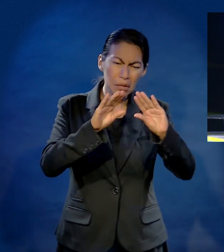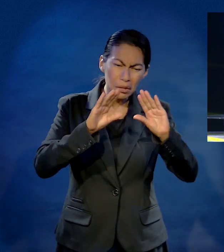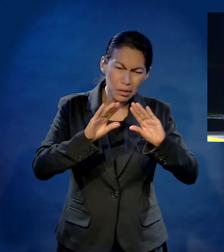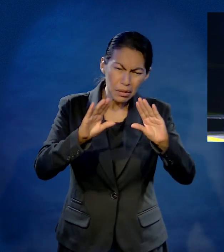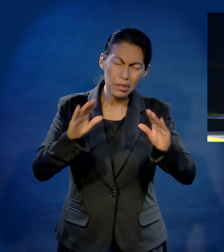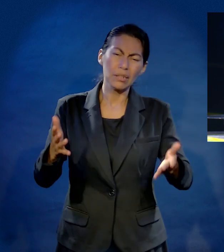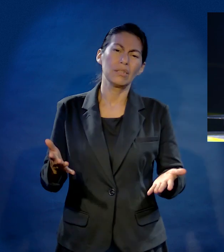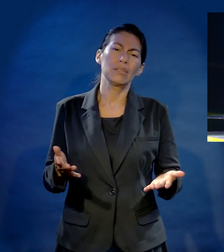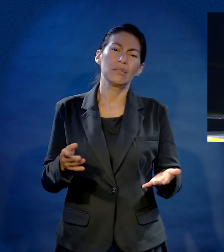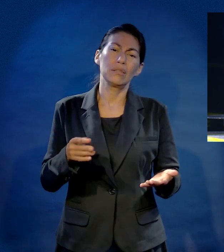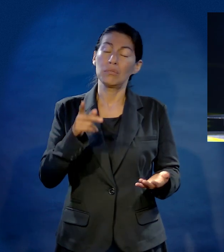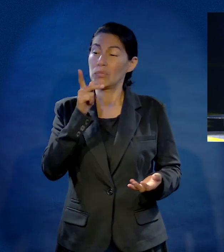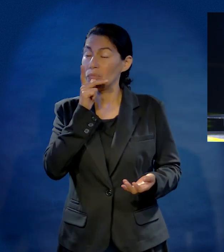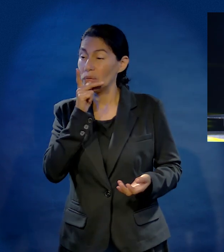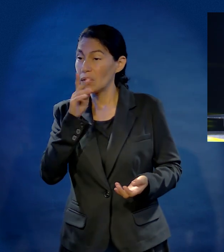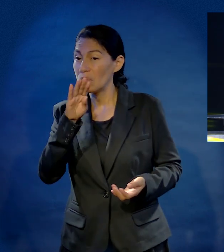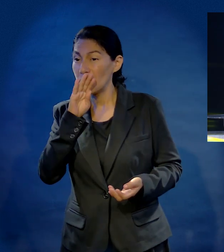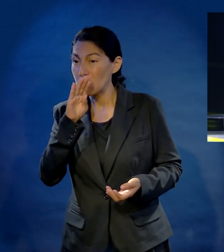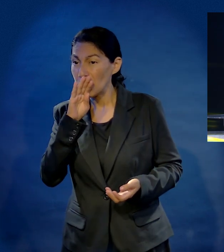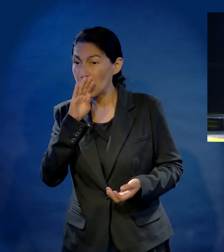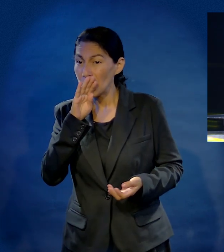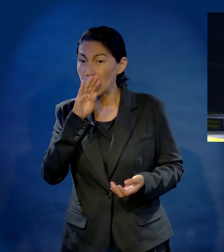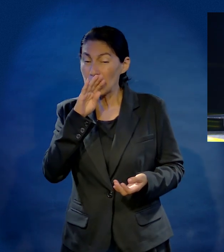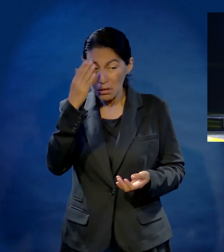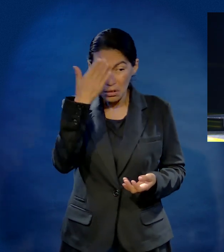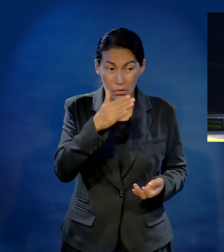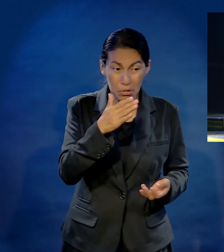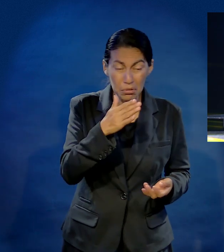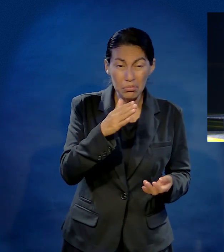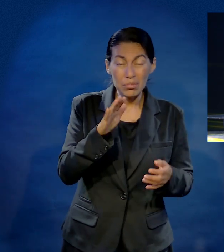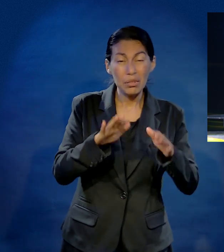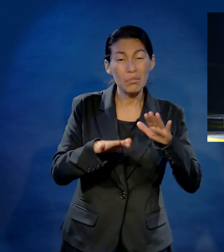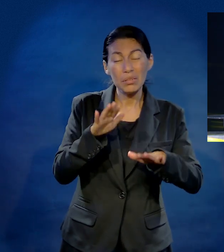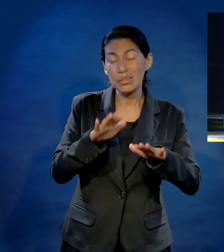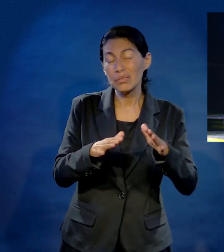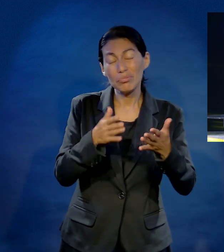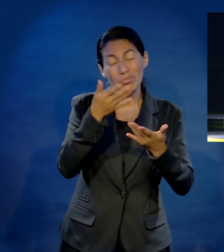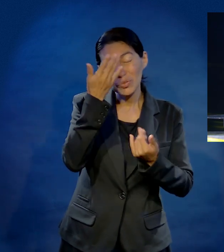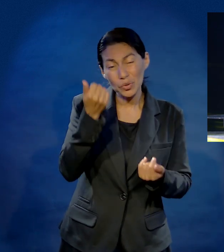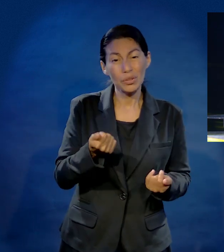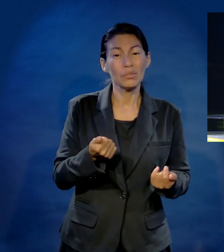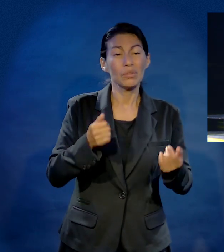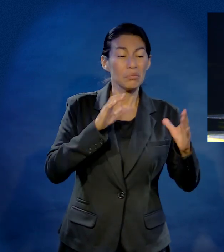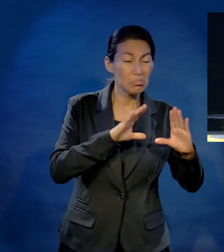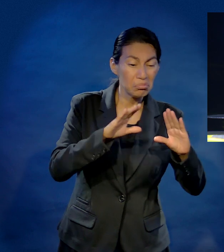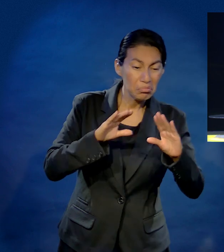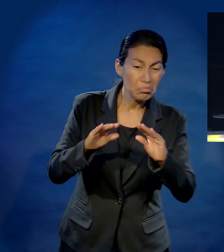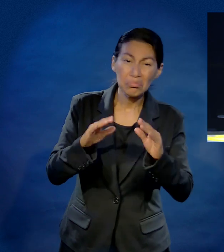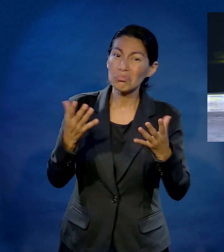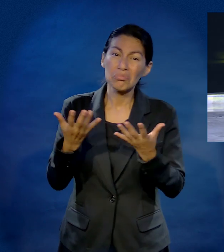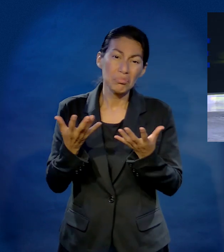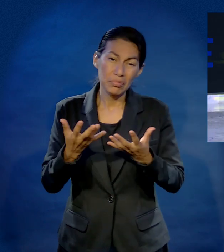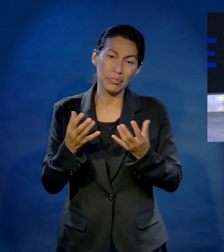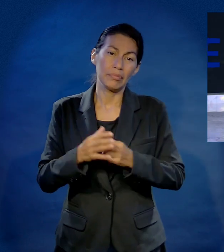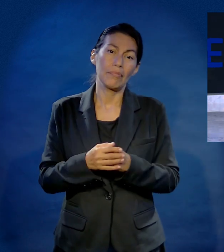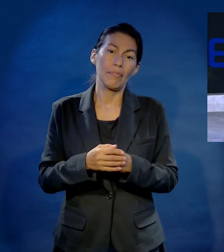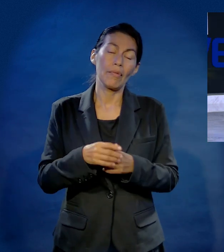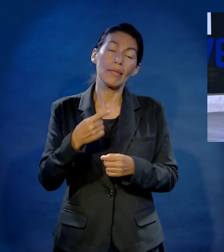padres, yo soy el primero. Nadie nos enseña eso. Y ayudar a nuestros hijos que sean plenos y felices